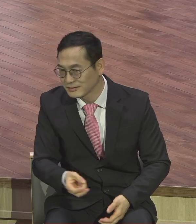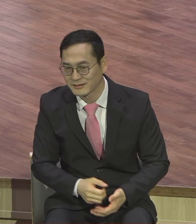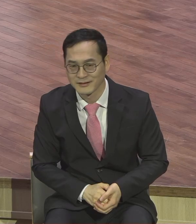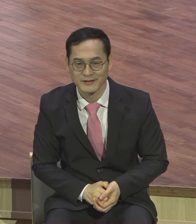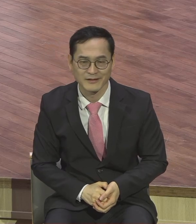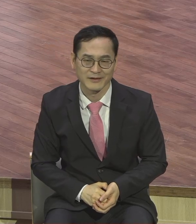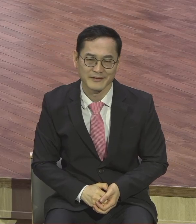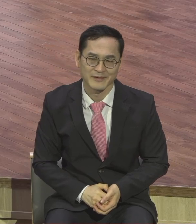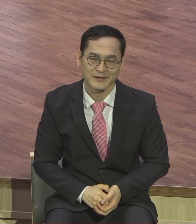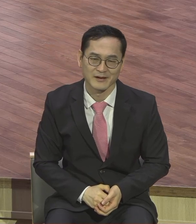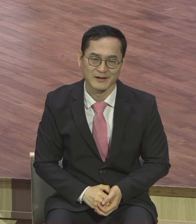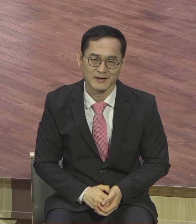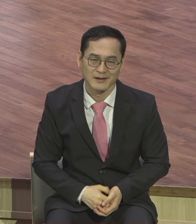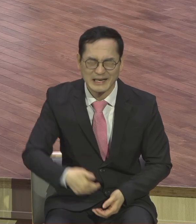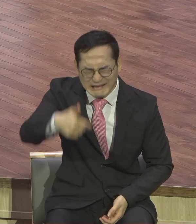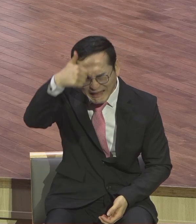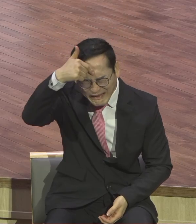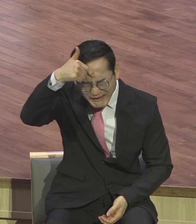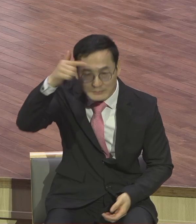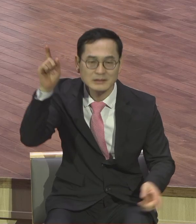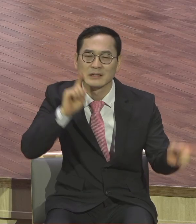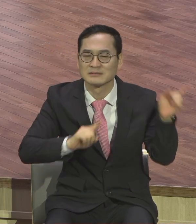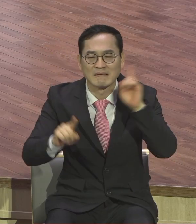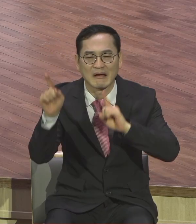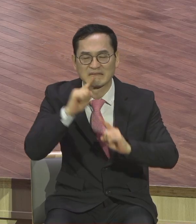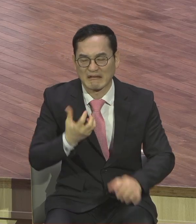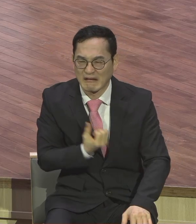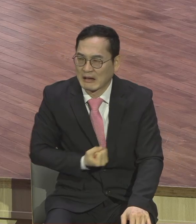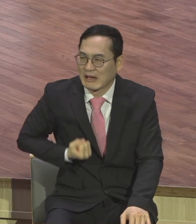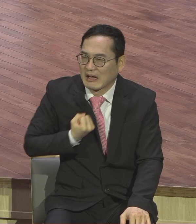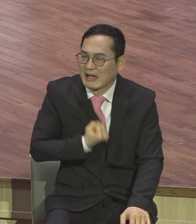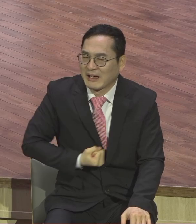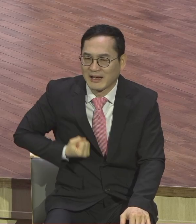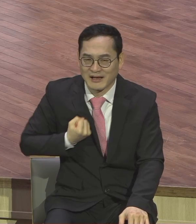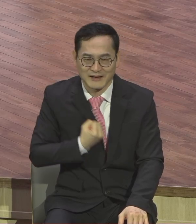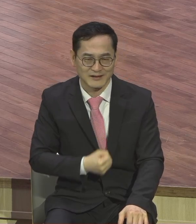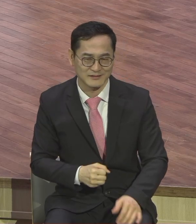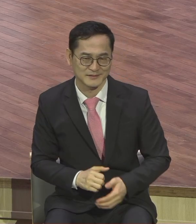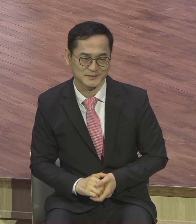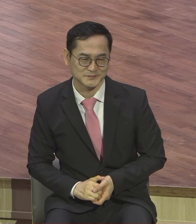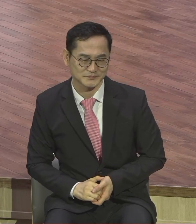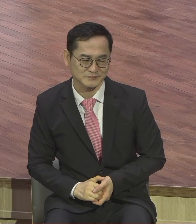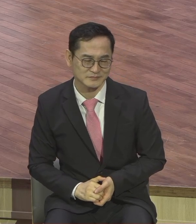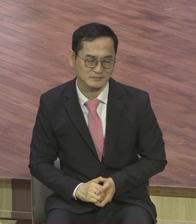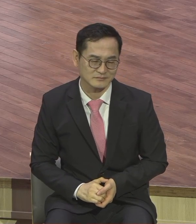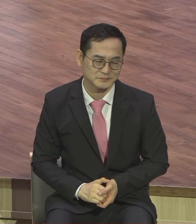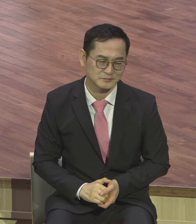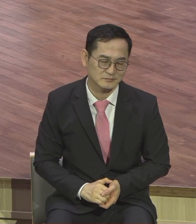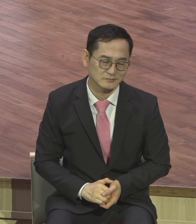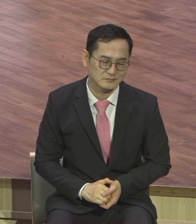상처가 돼 계란 말해준 거 안 해준 거 그게 아픈데 잘 살면서 지금